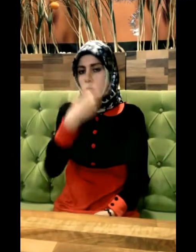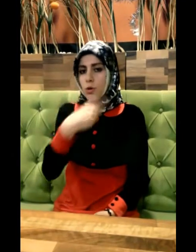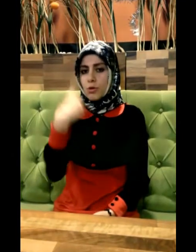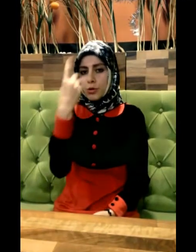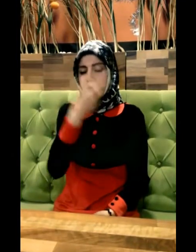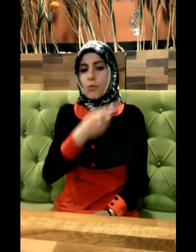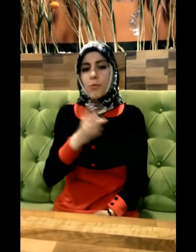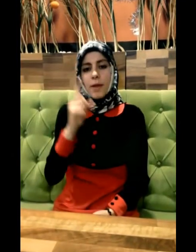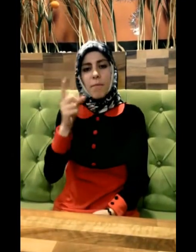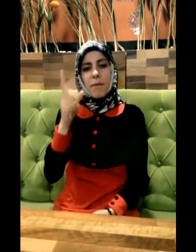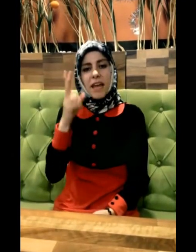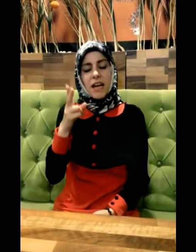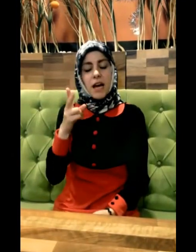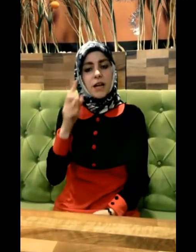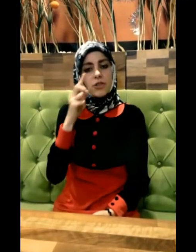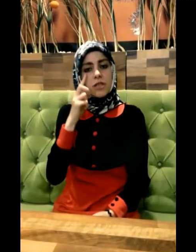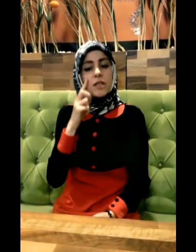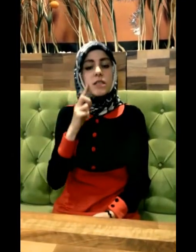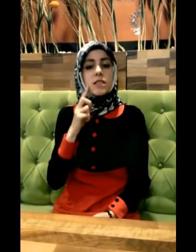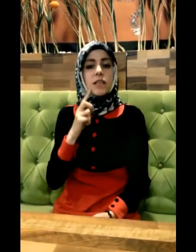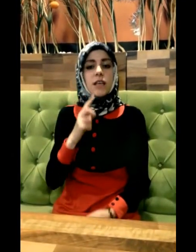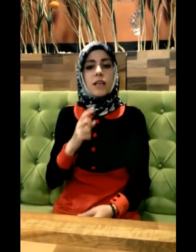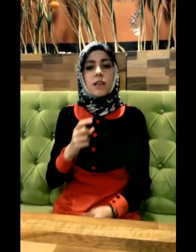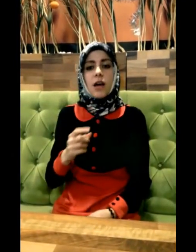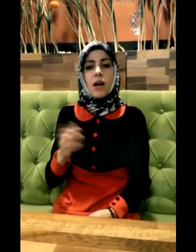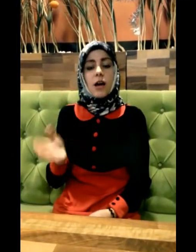yüzümde birkaç çizgi daha.